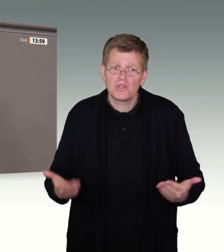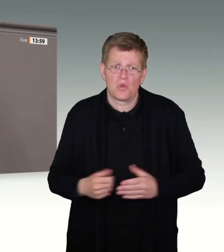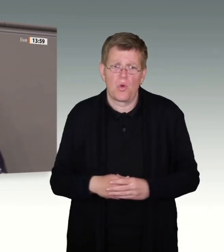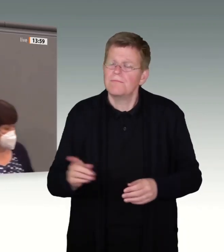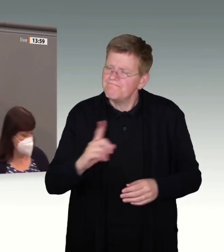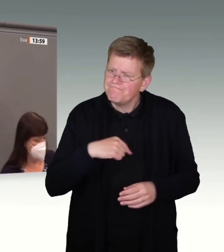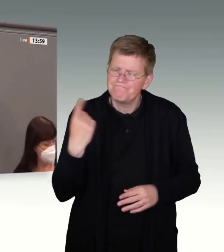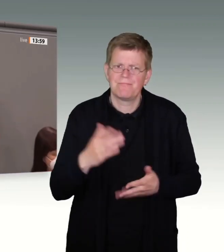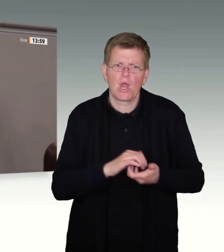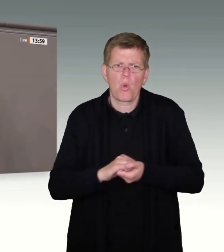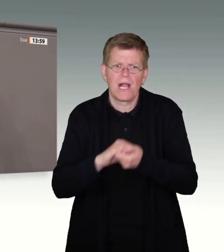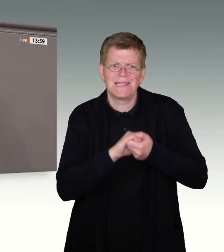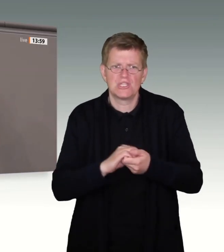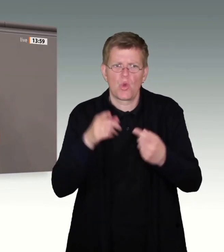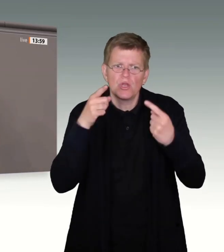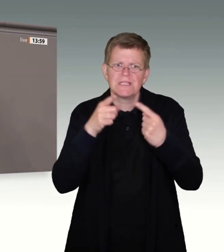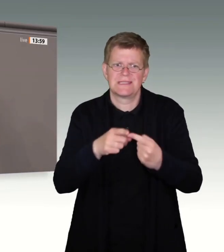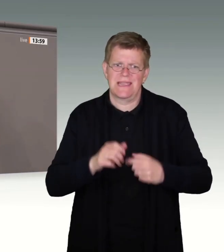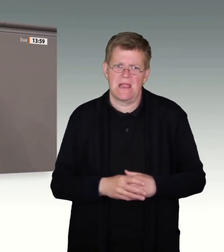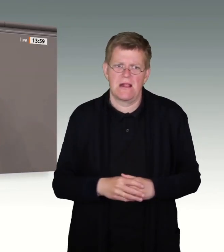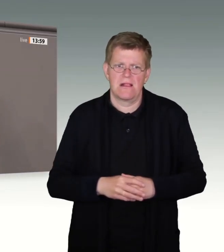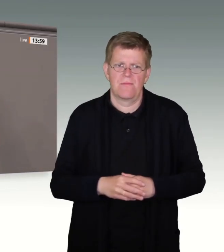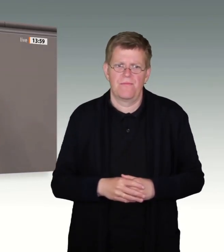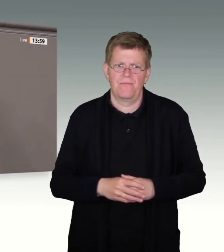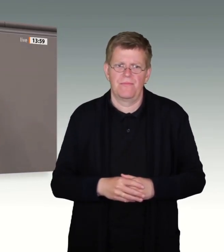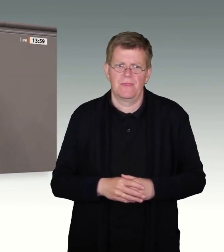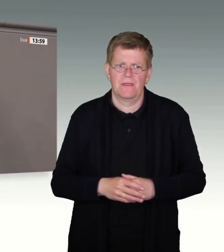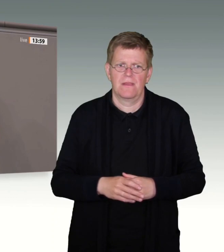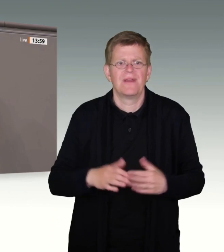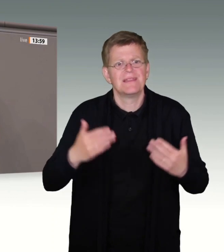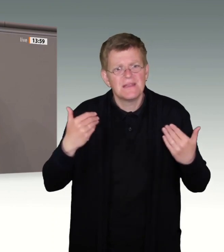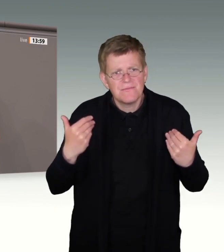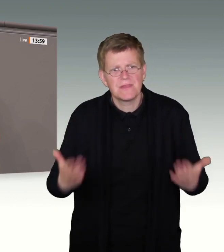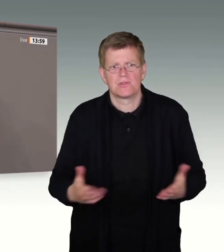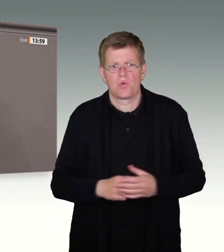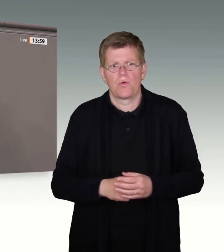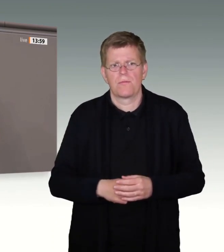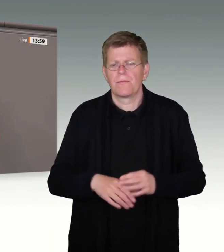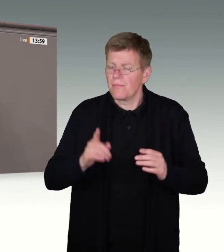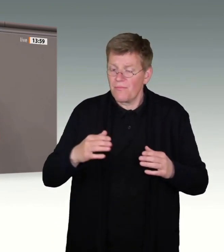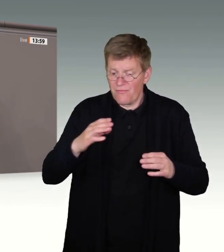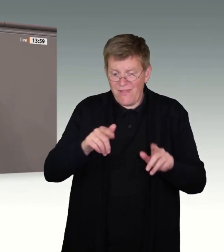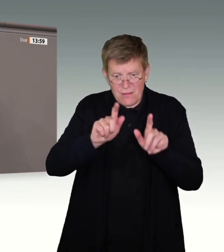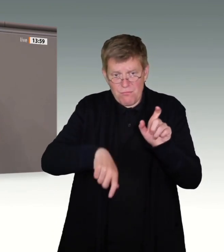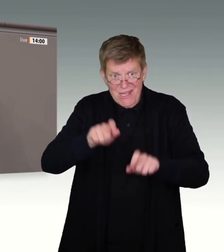Koalition vorgenommen. Menschen wie Avere und Alex sollen nicht abgeschoben werden.